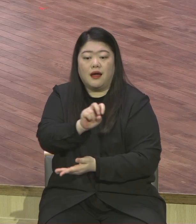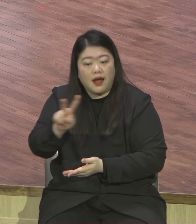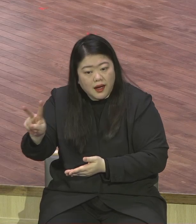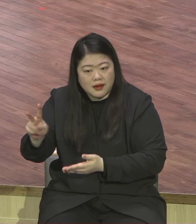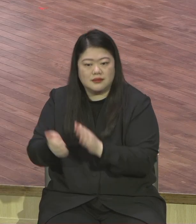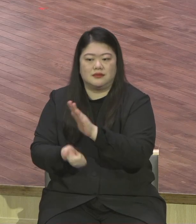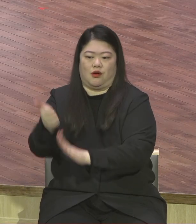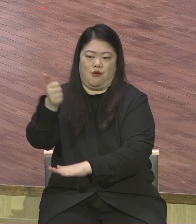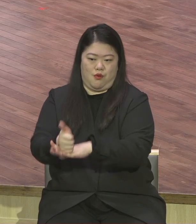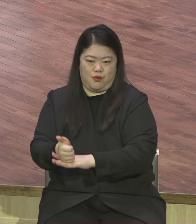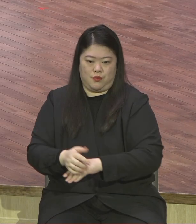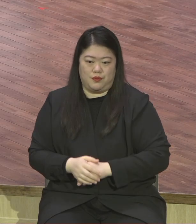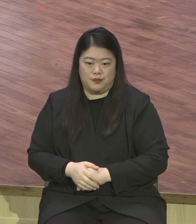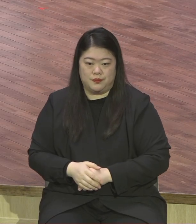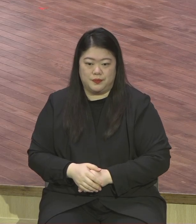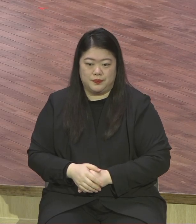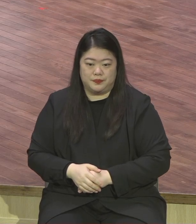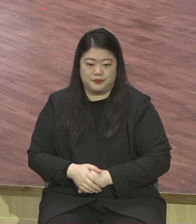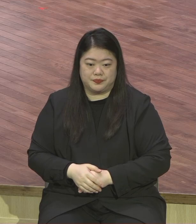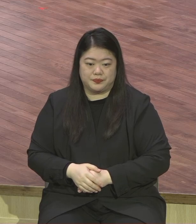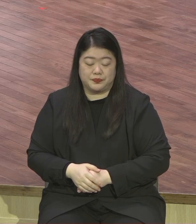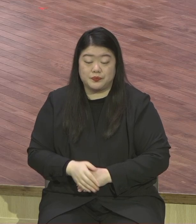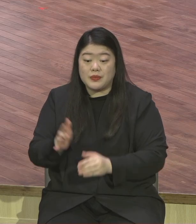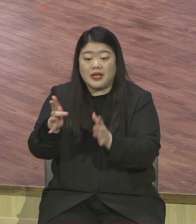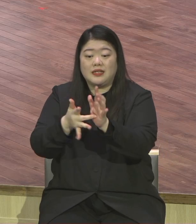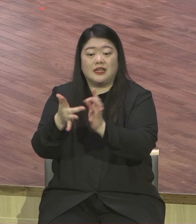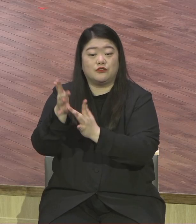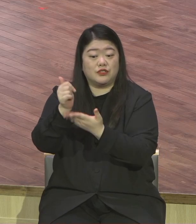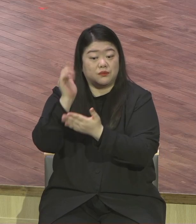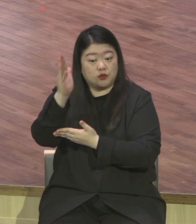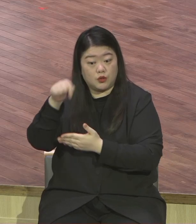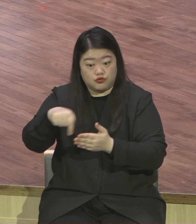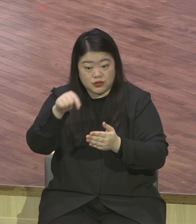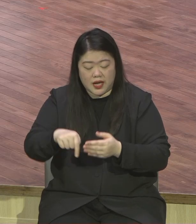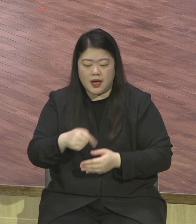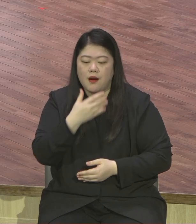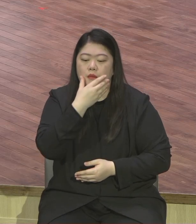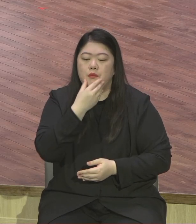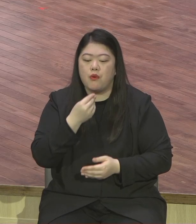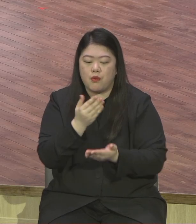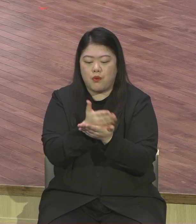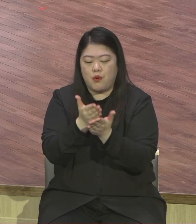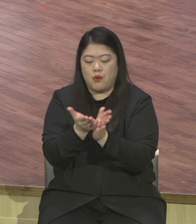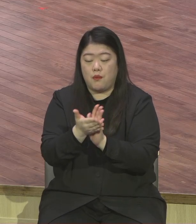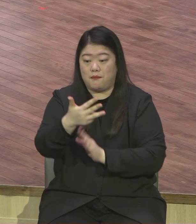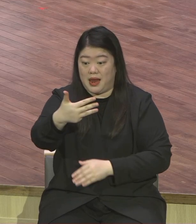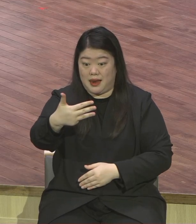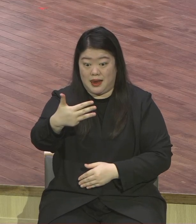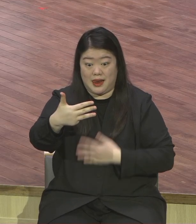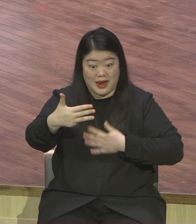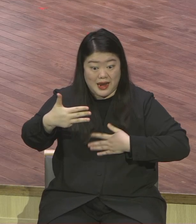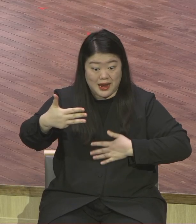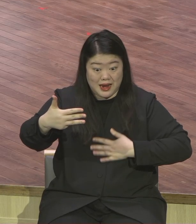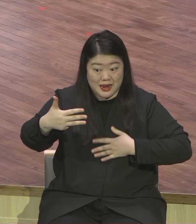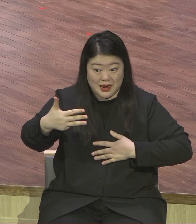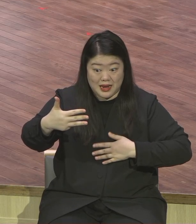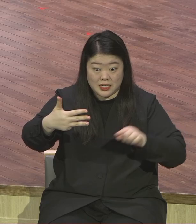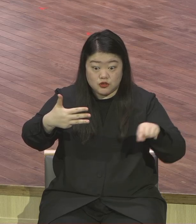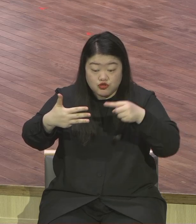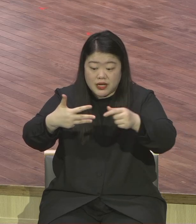산상수원에 백미라 할 수 있는 팔복의 첫 번째도 뭐요 심령이 가난한 자는 복이 있나니 심령이